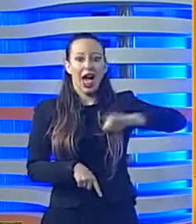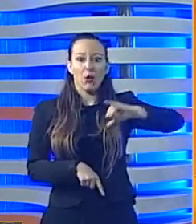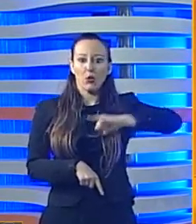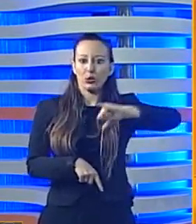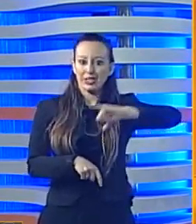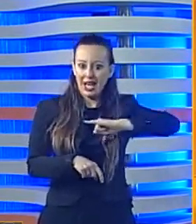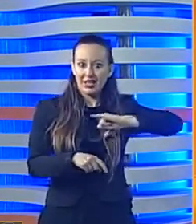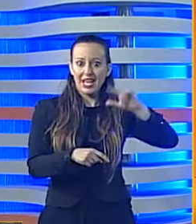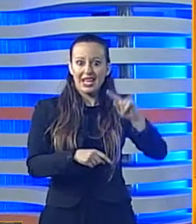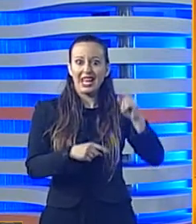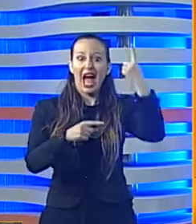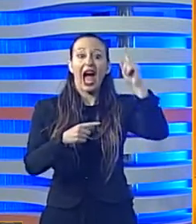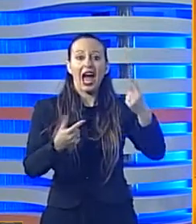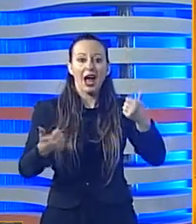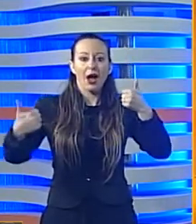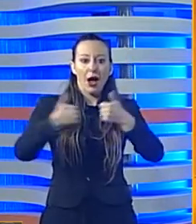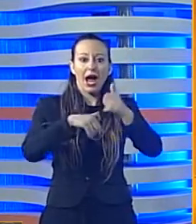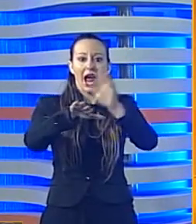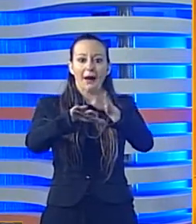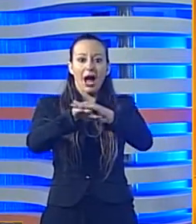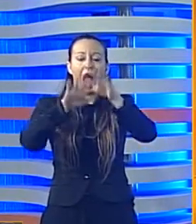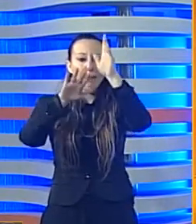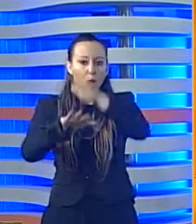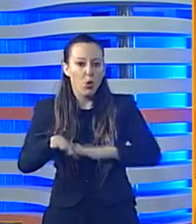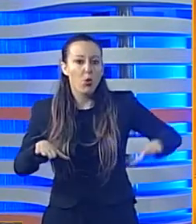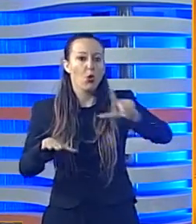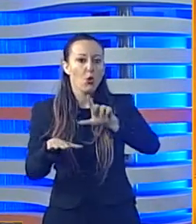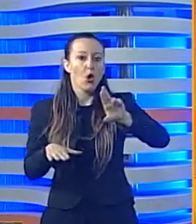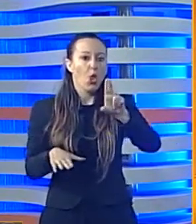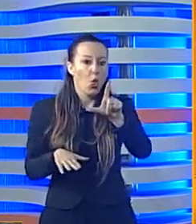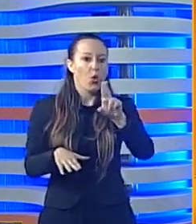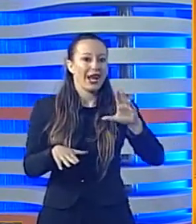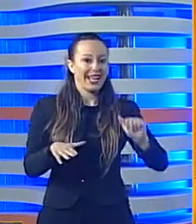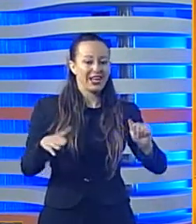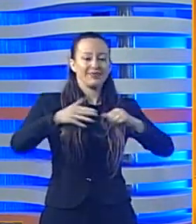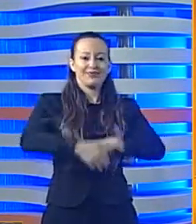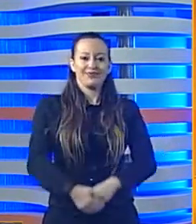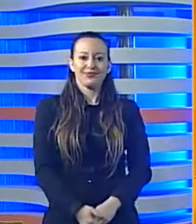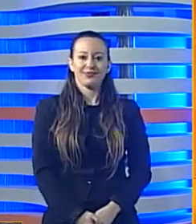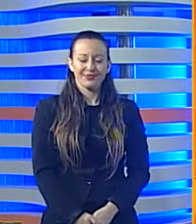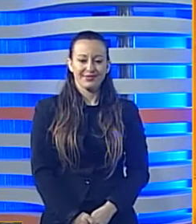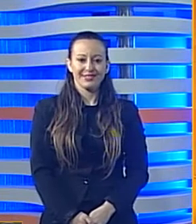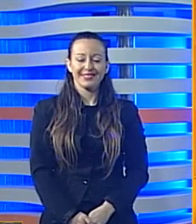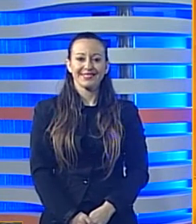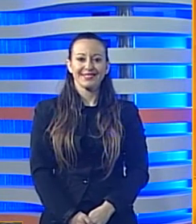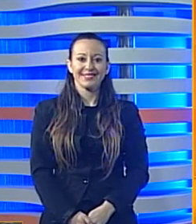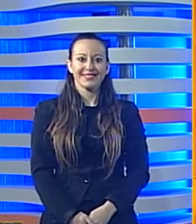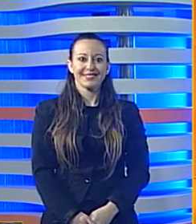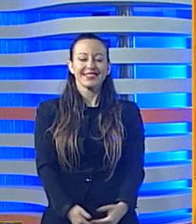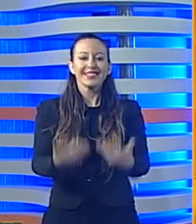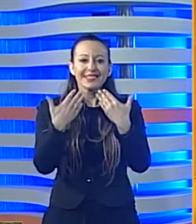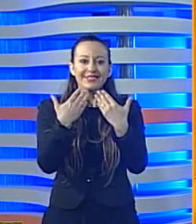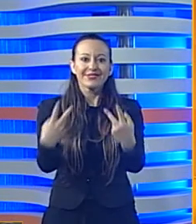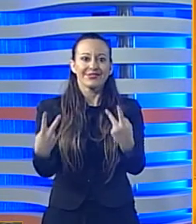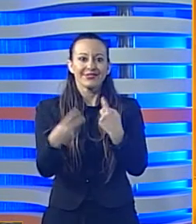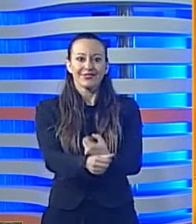sconfiggono la capolista Lucca. Questa era la nostra ultima notizia. Grazie